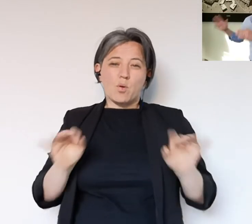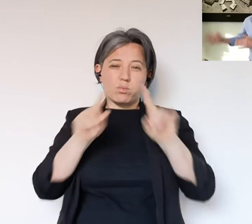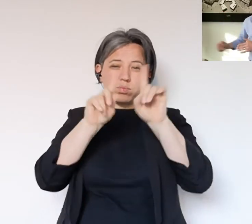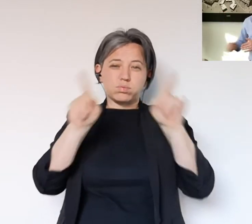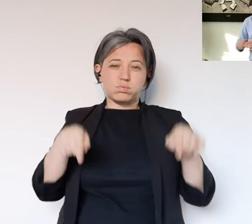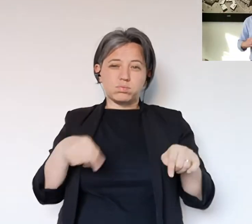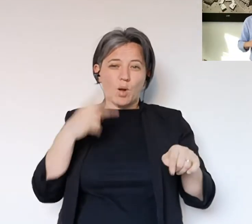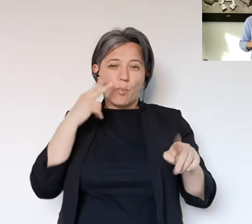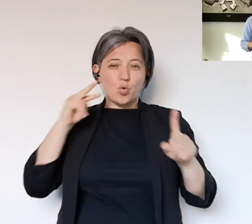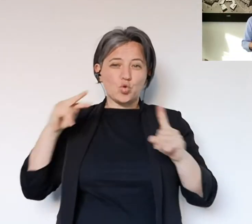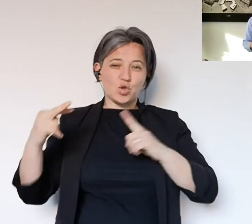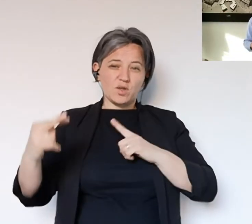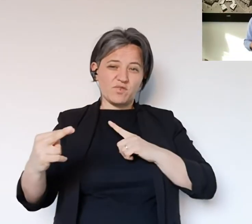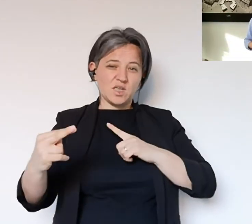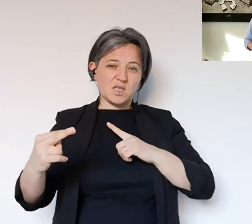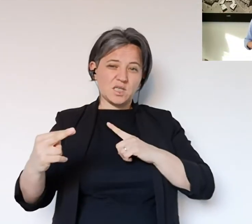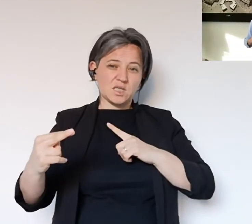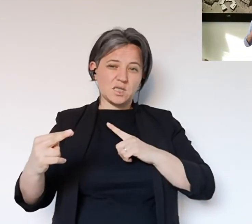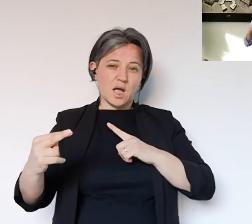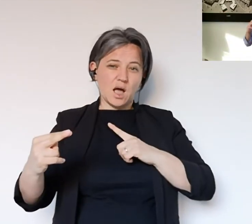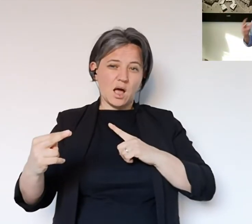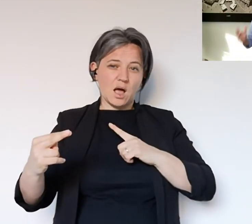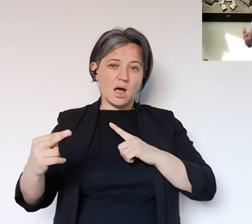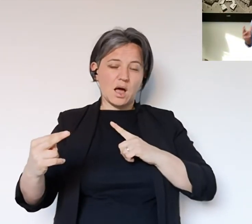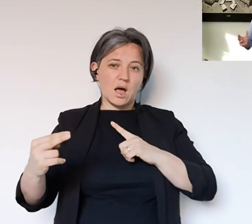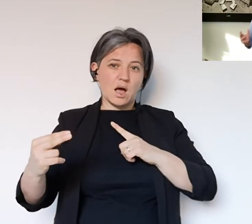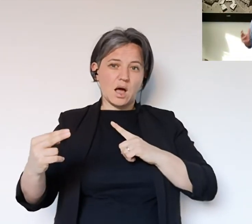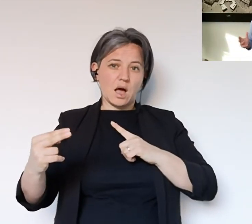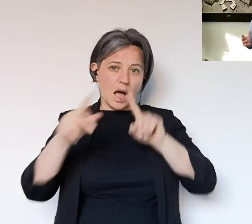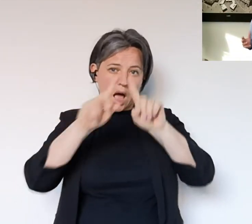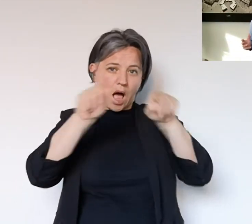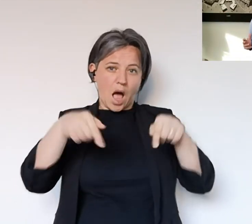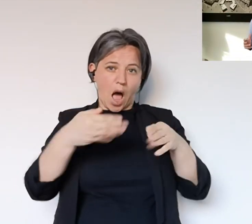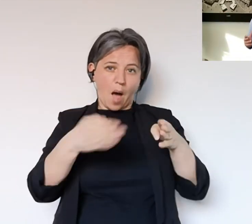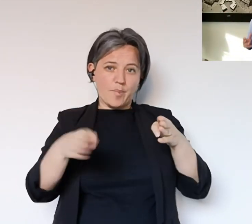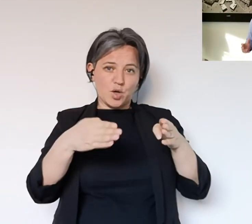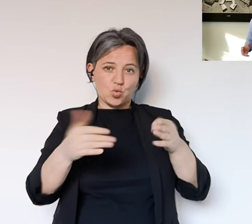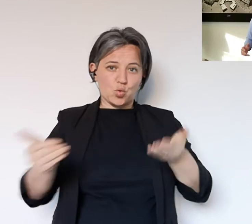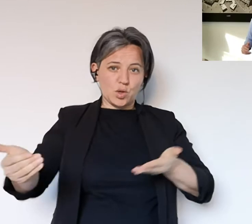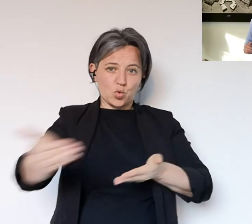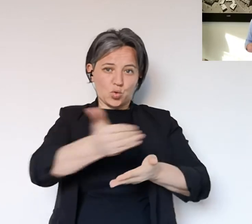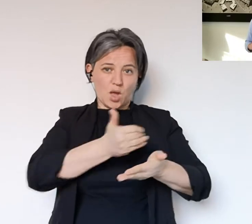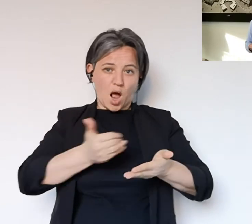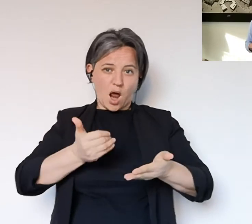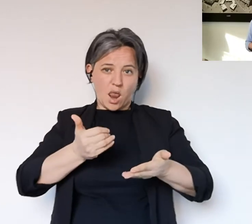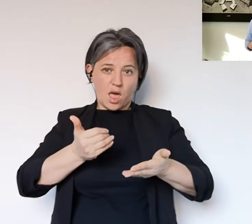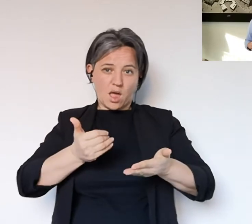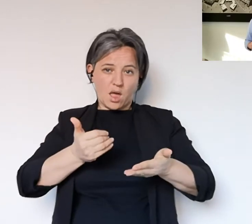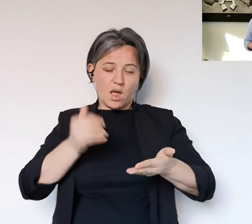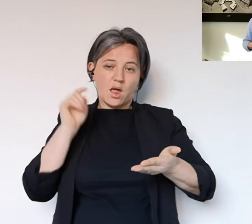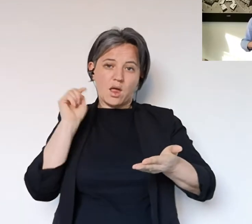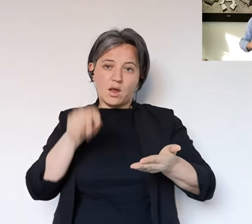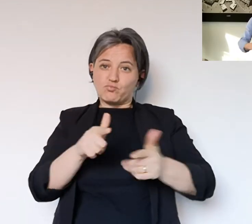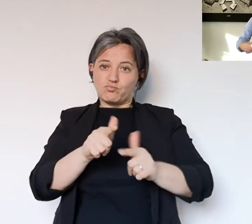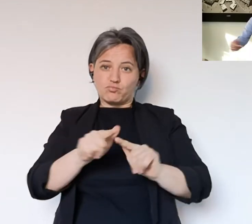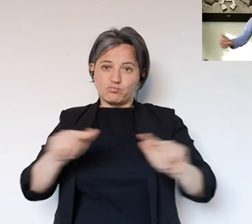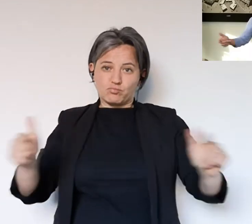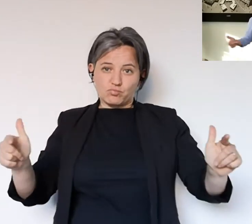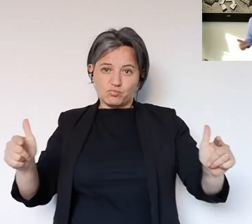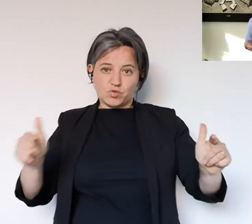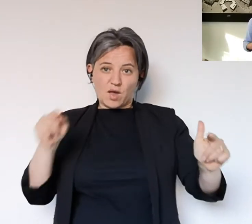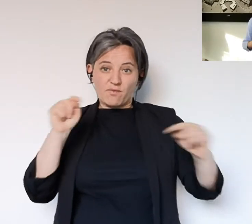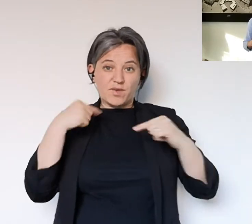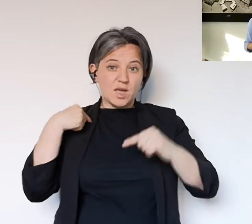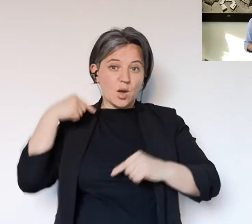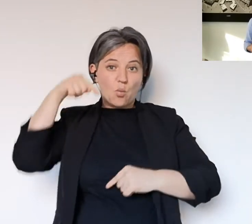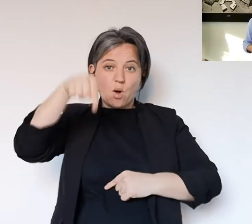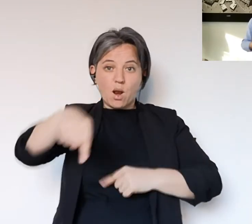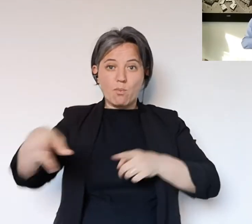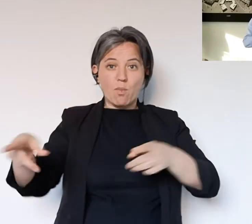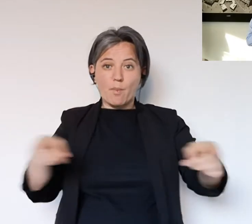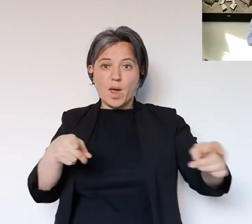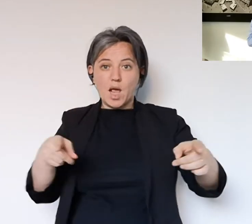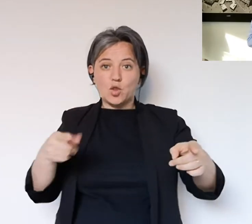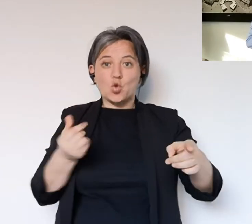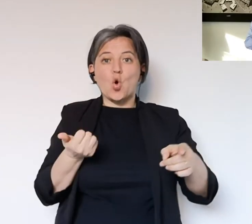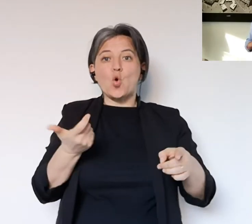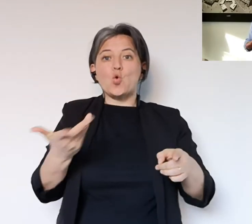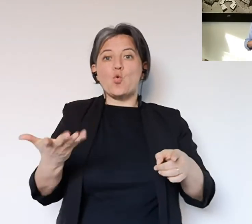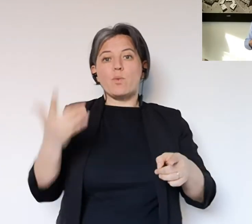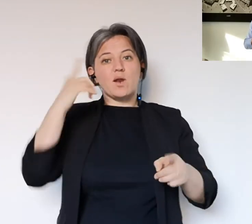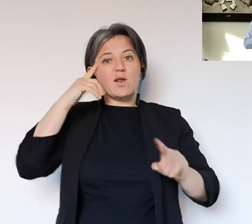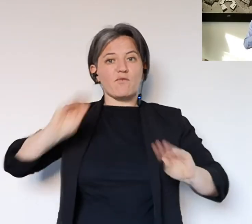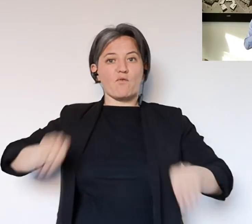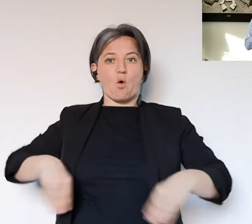diciamo così, almeno dal punto di vista lavorativo e economico, una riapertura complessiva